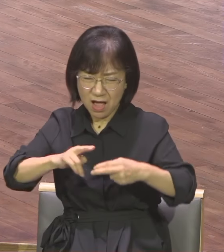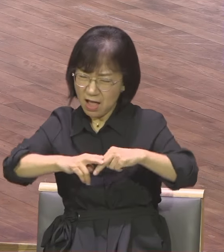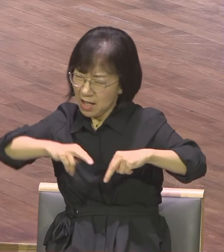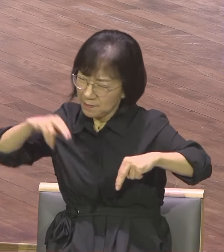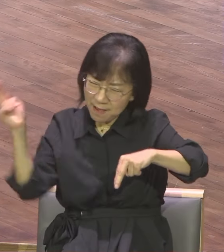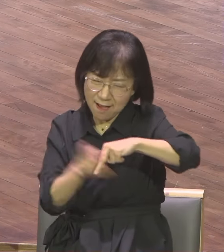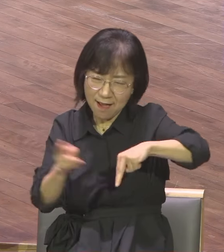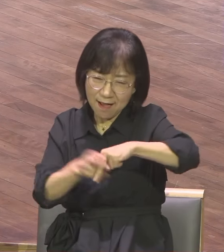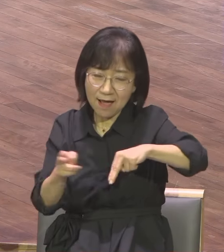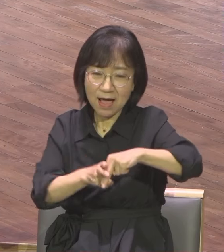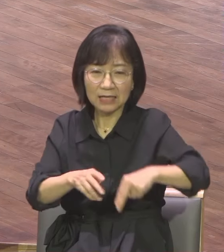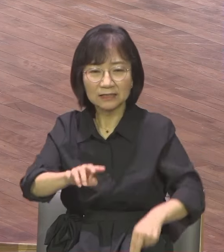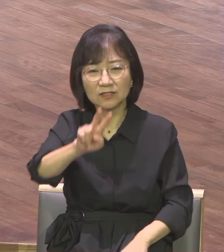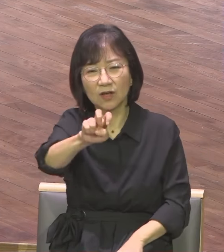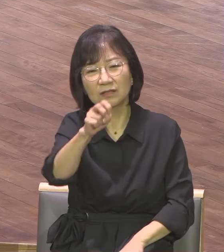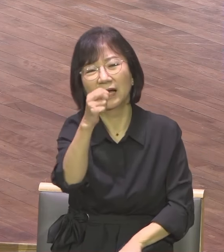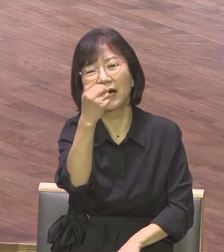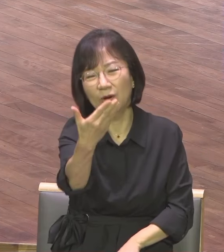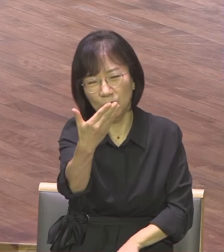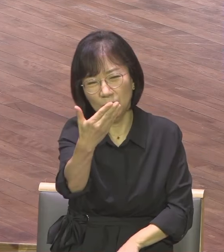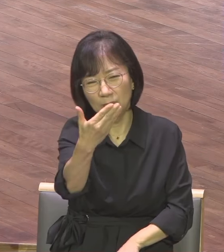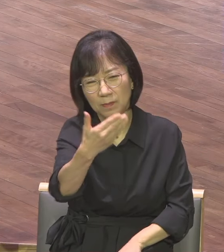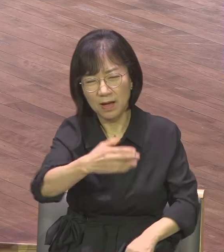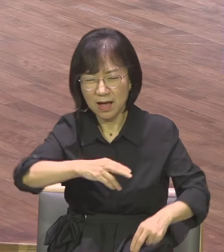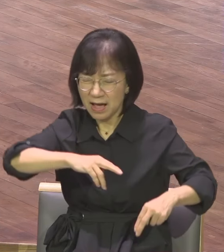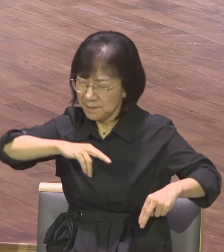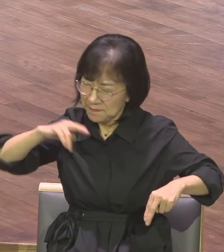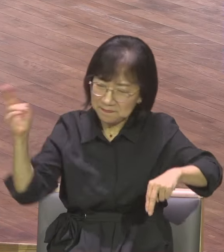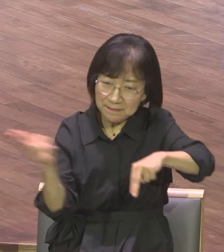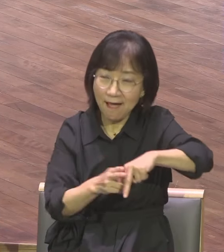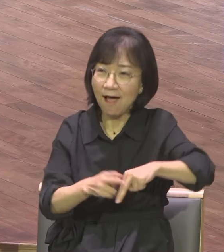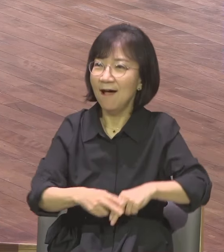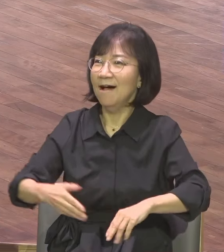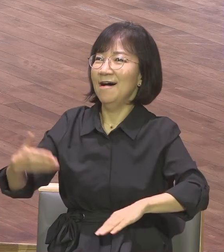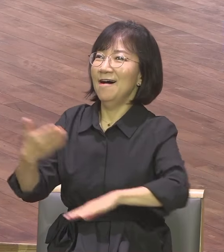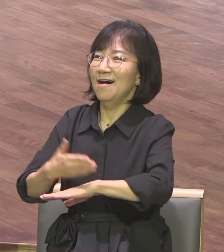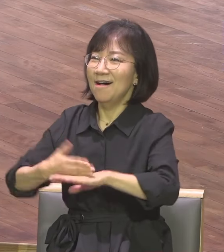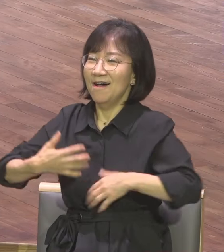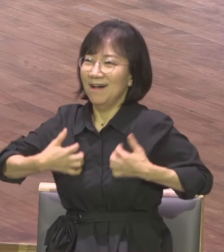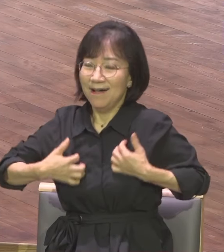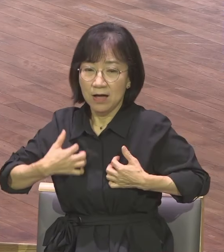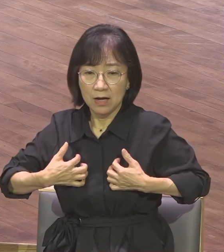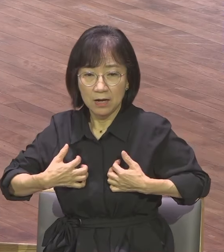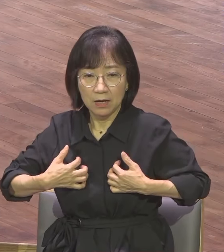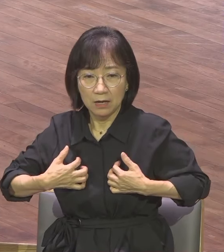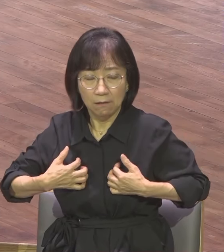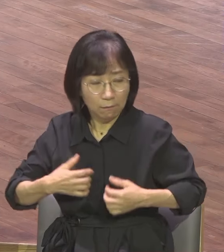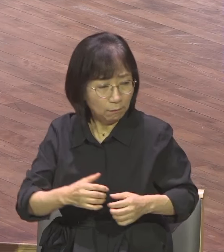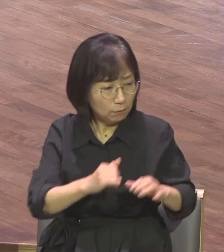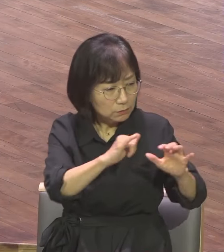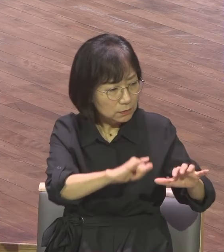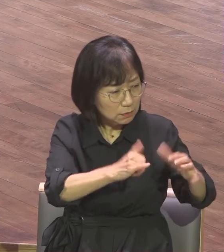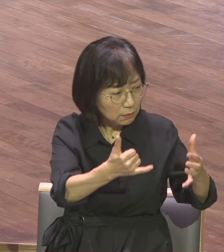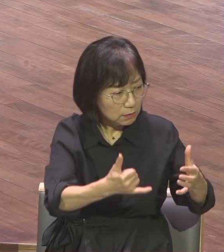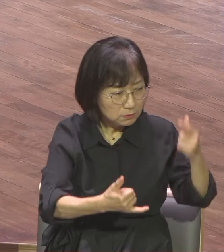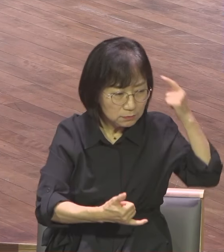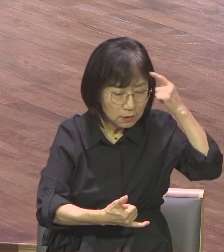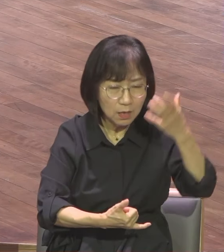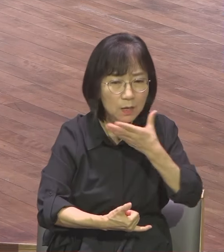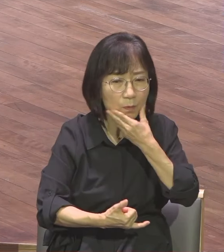있었고 그 복 때문에 세 번 퇴장으로 맞아도 감소할 수 있었던 것 같아요 세상에서 말하는 복이 아닙니다 그 복이 뭡니까